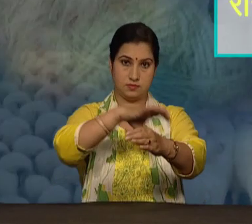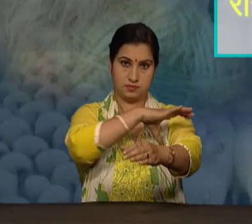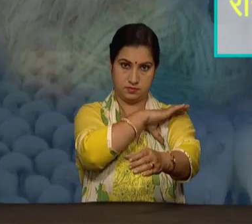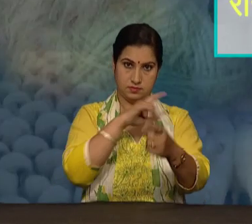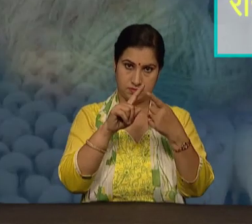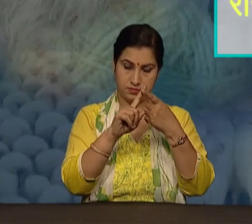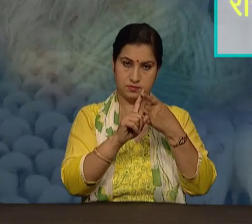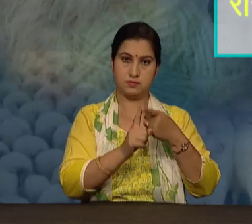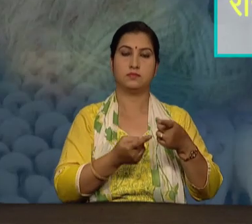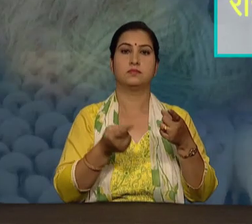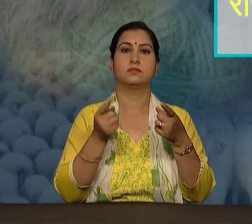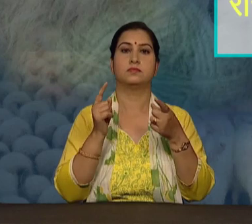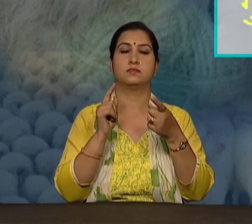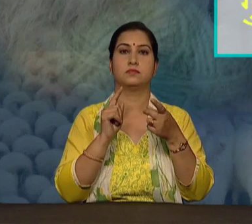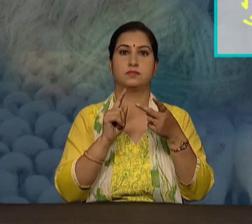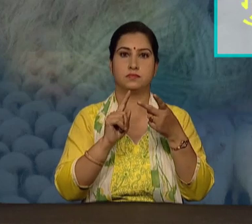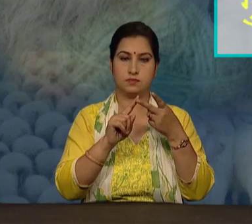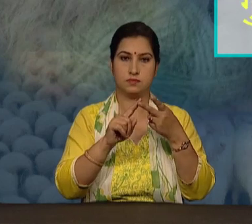राजस्थान, गुजराद,